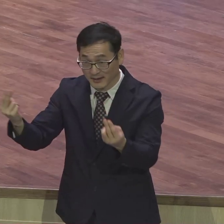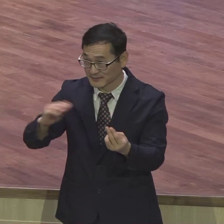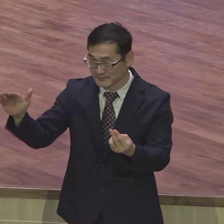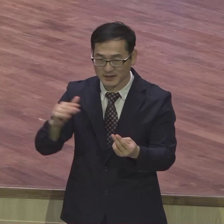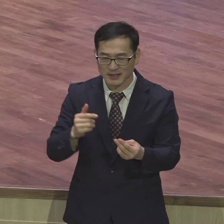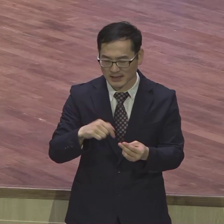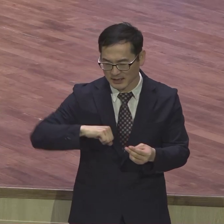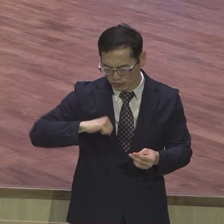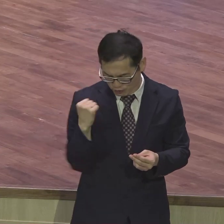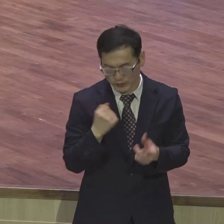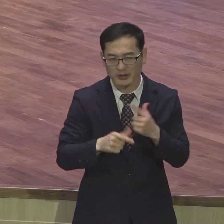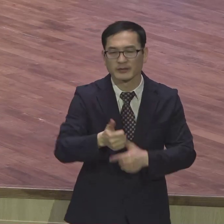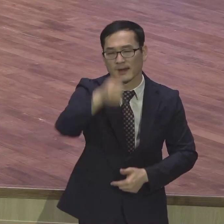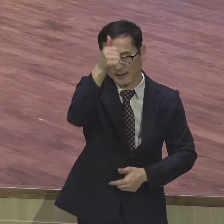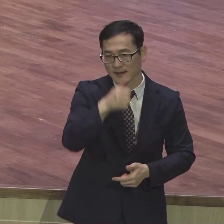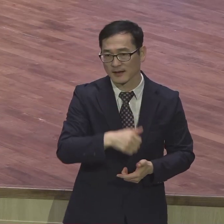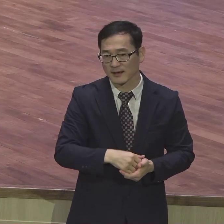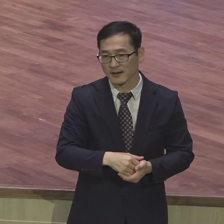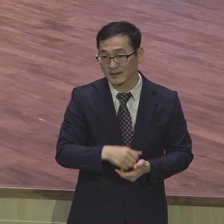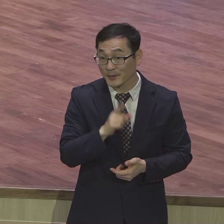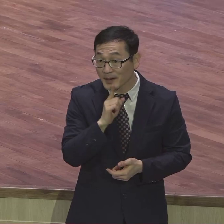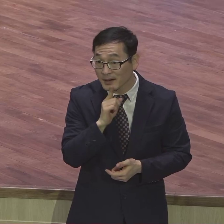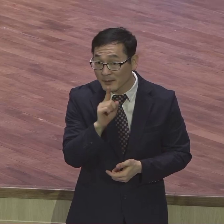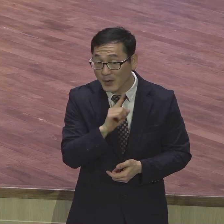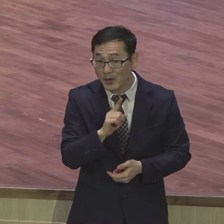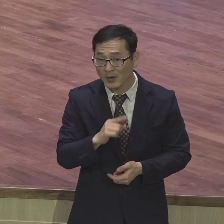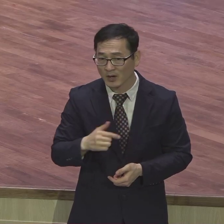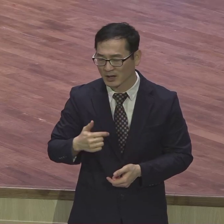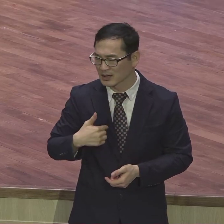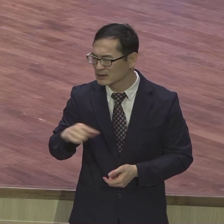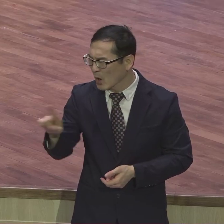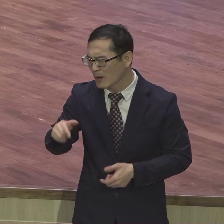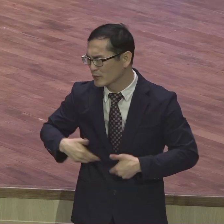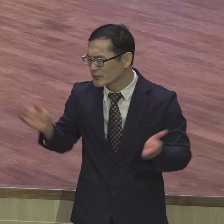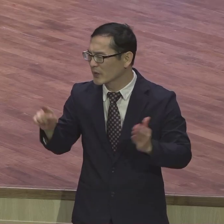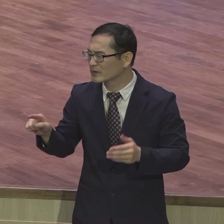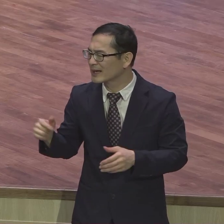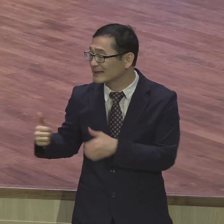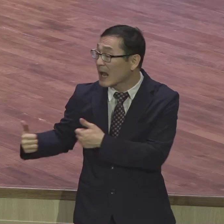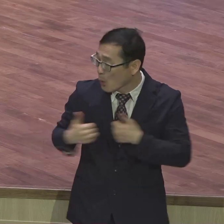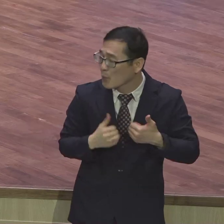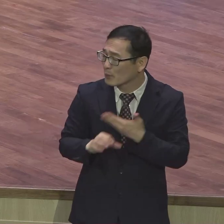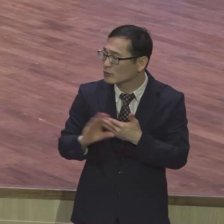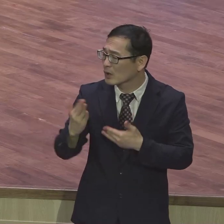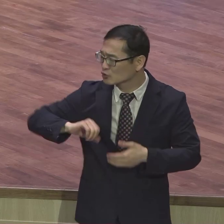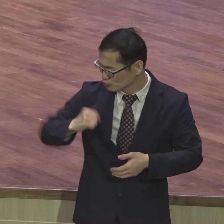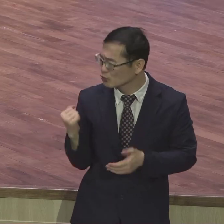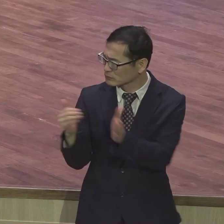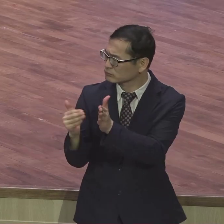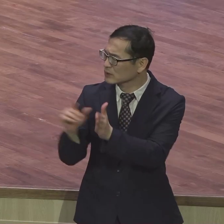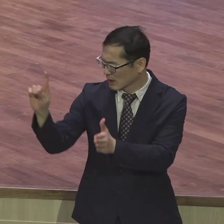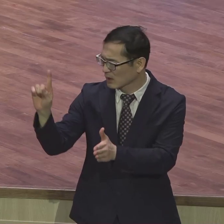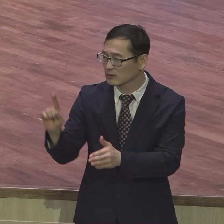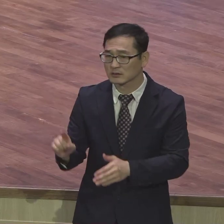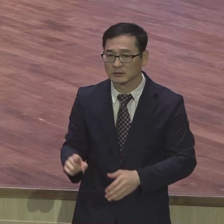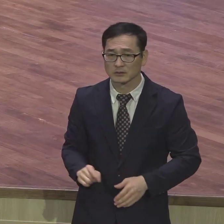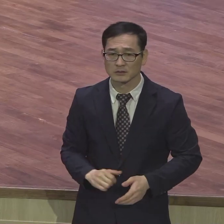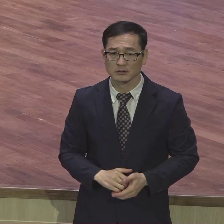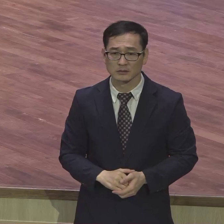거니까 너는 그냥 순종만 해 말씀 순종만 하면 됩니다 순종 우리에게 장로님 이름이 순종이라는 장로 있어요 김순종장